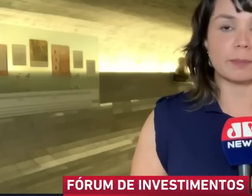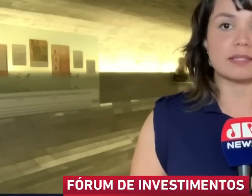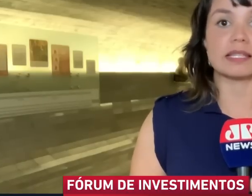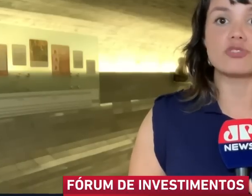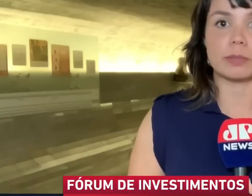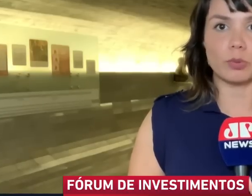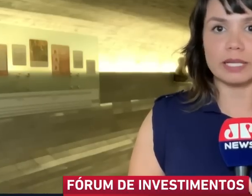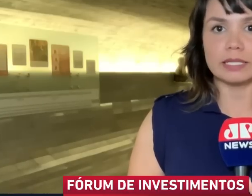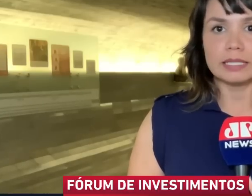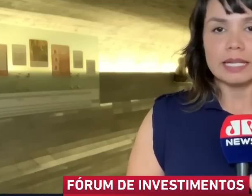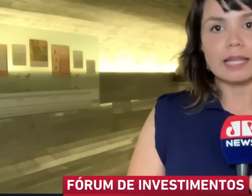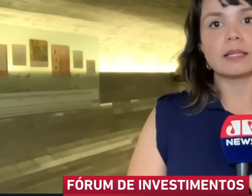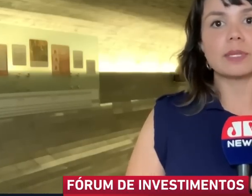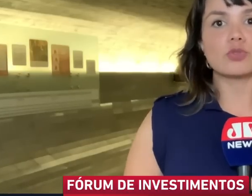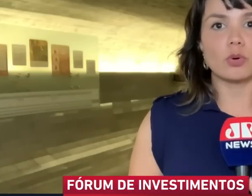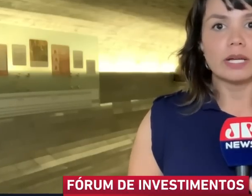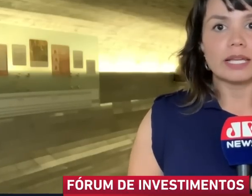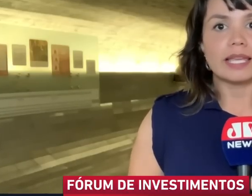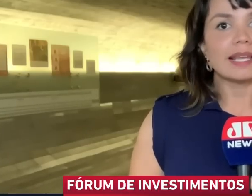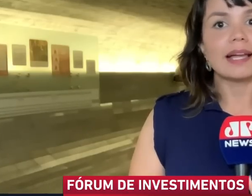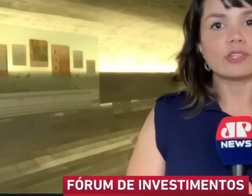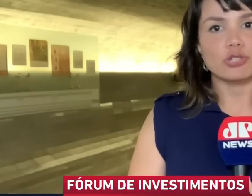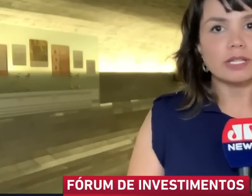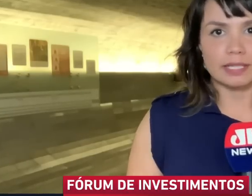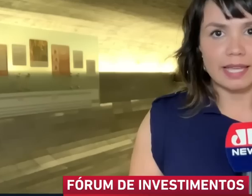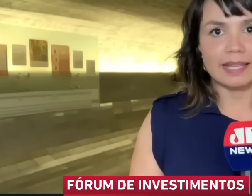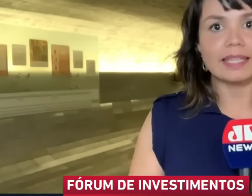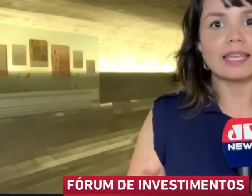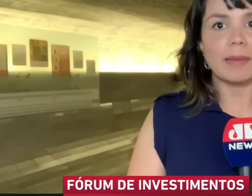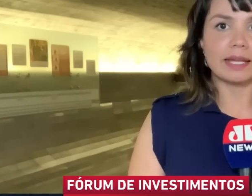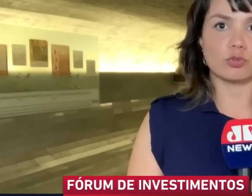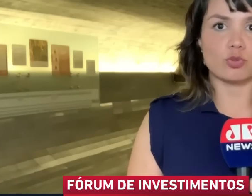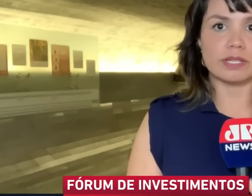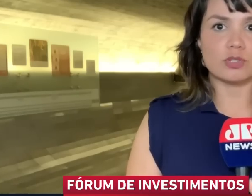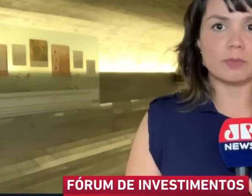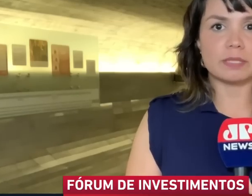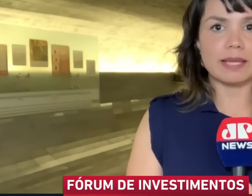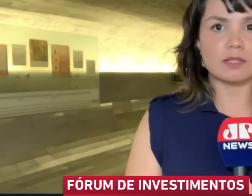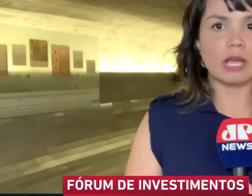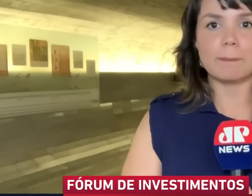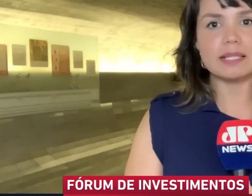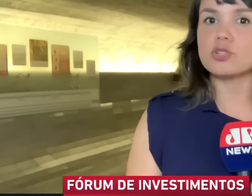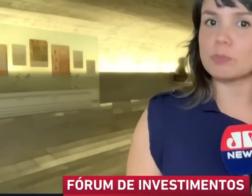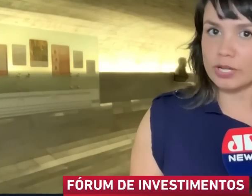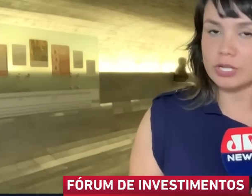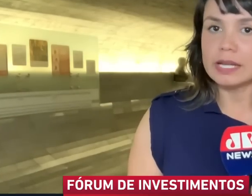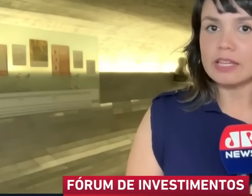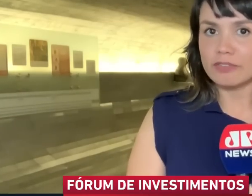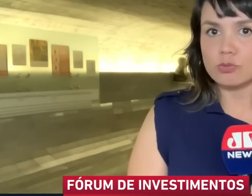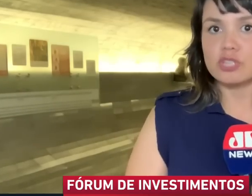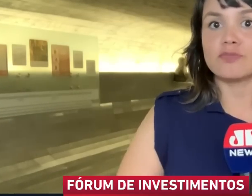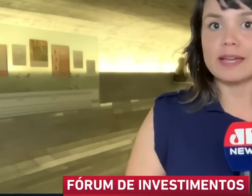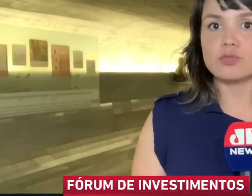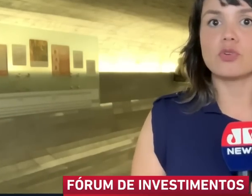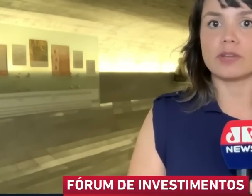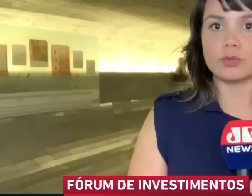foi eleita presidente da República e ainda mencionou que ele acredita que aqui na América do Sul existe uma espécie de cabeça de bode que